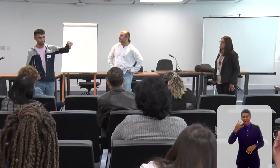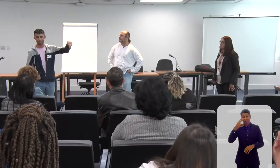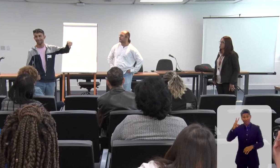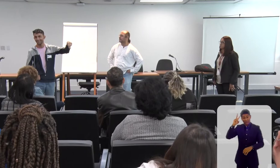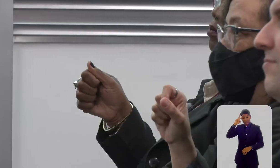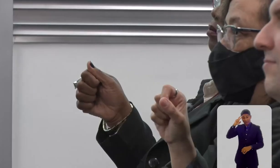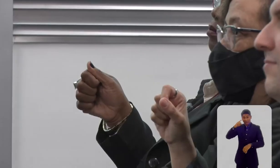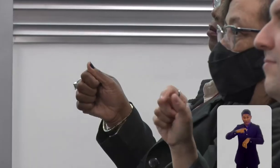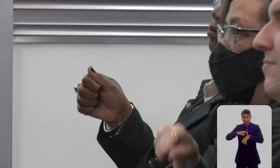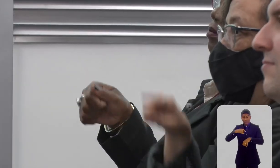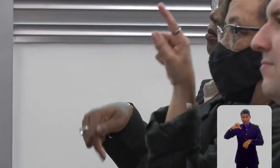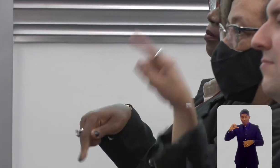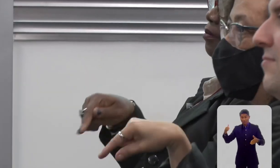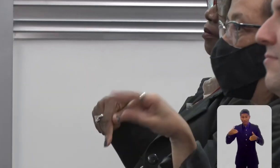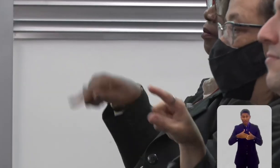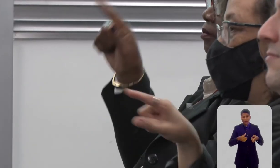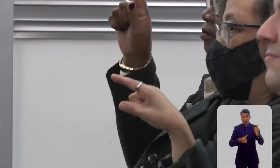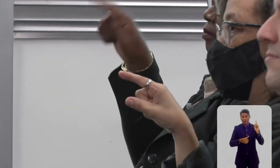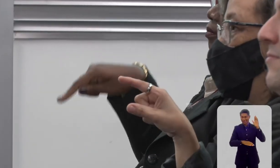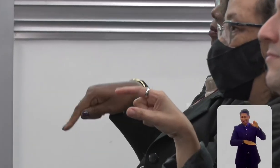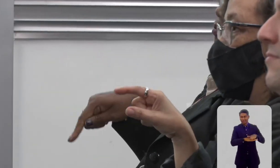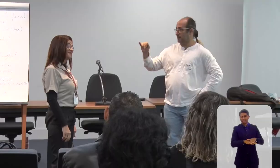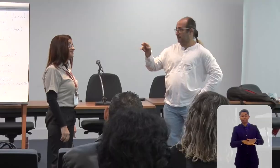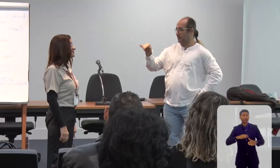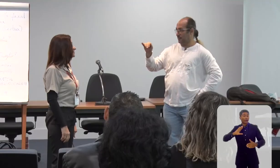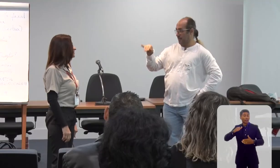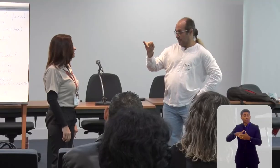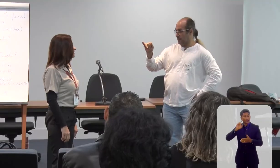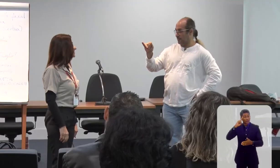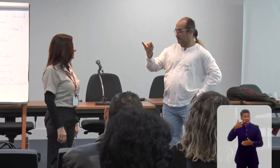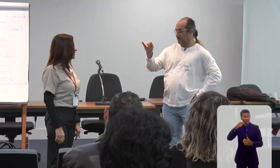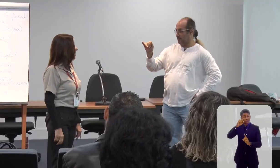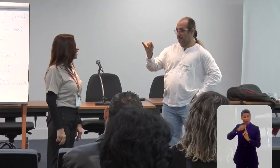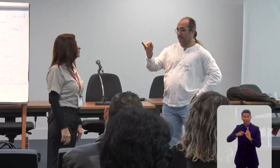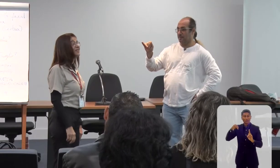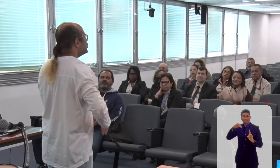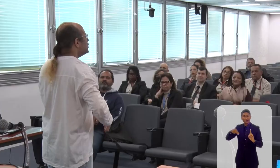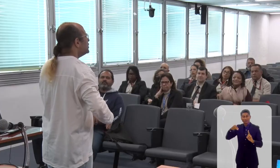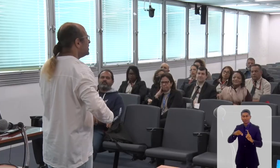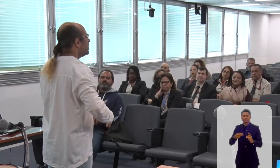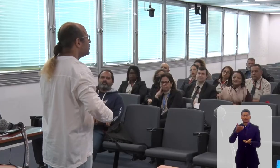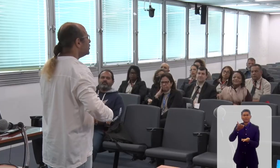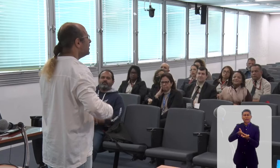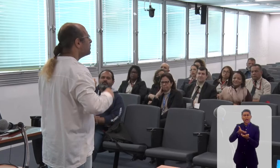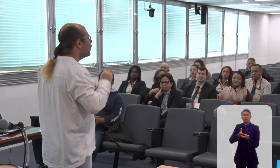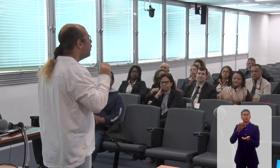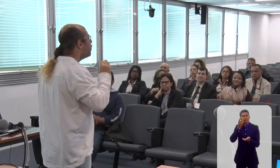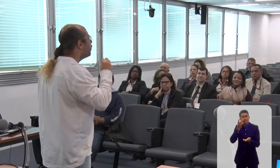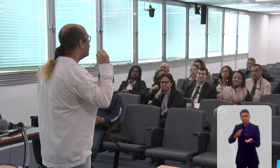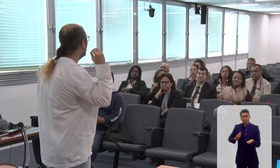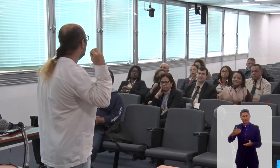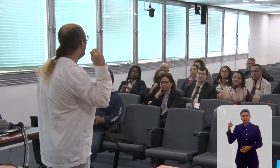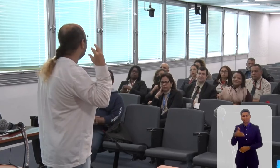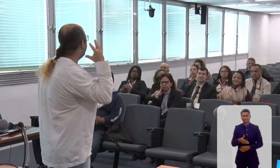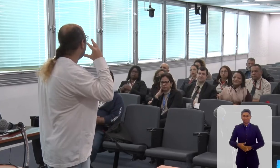-feiras, de 9 da manhã a 1 da tarde, até o dia 28 de novembro, e o formato das aulas é exclusivamente presencial.